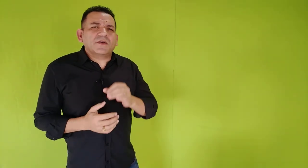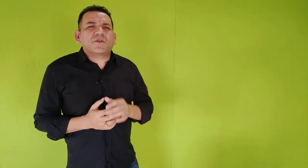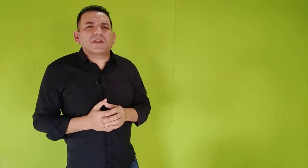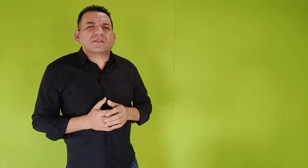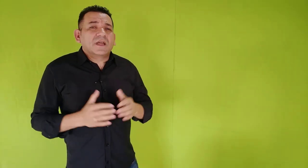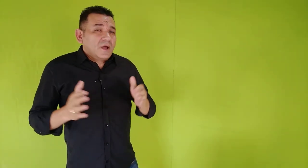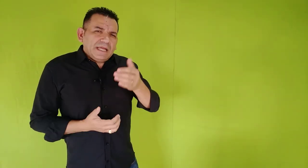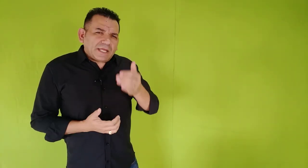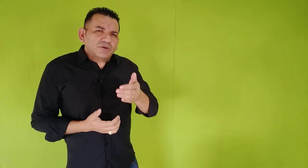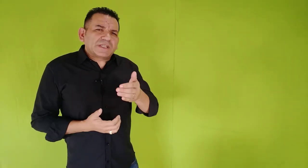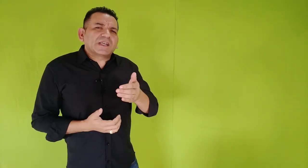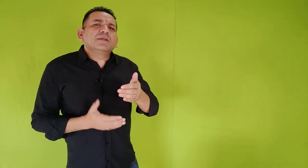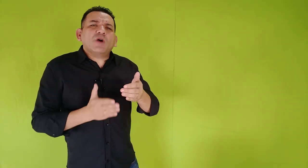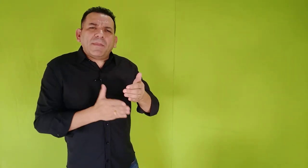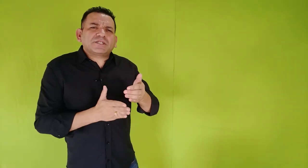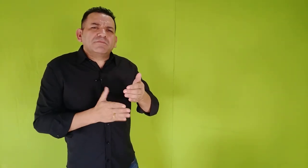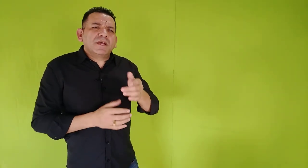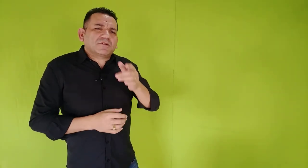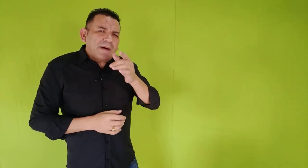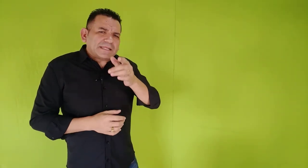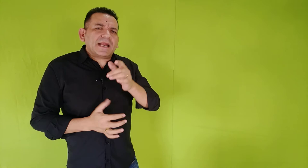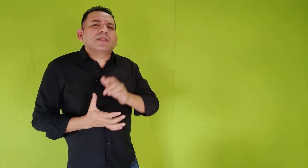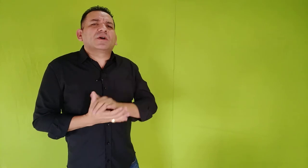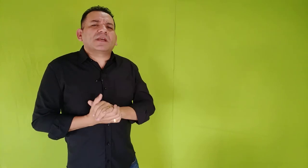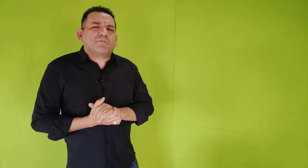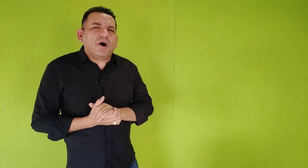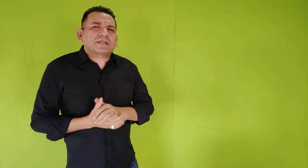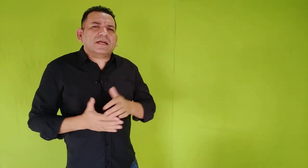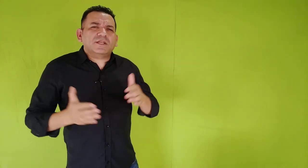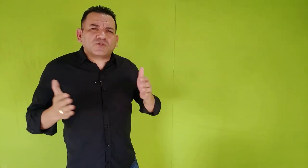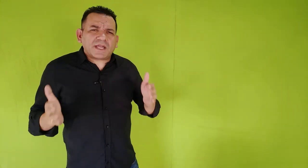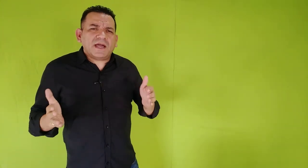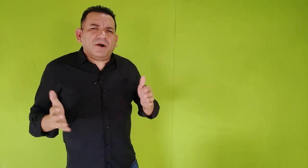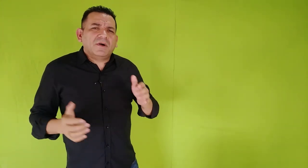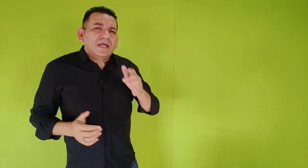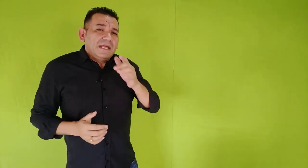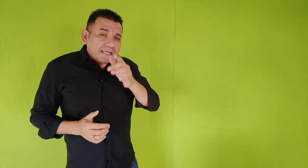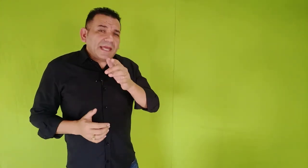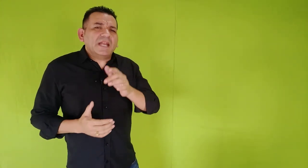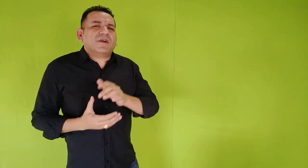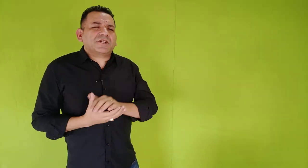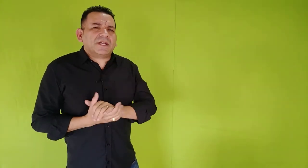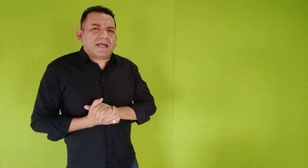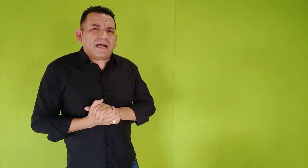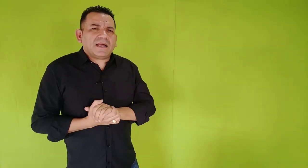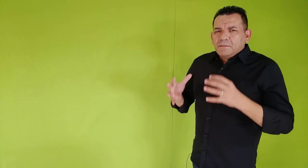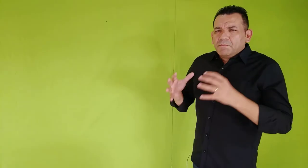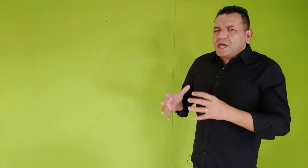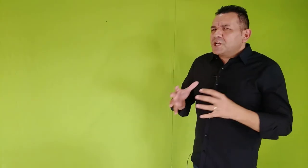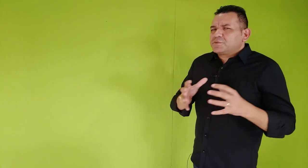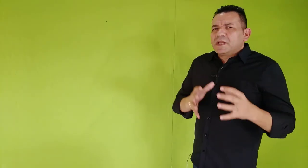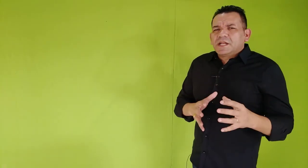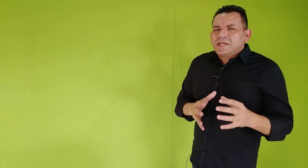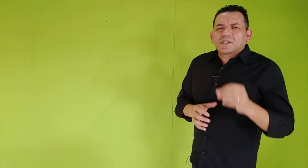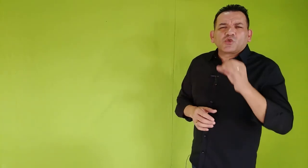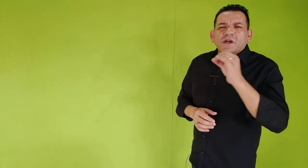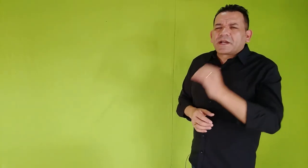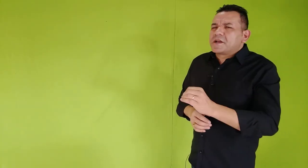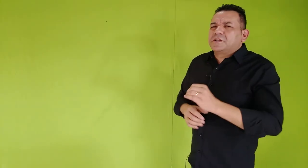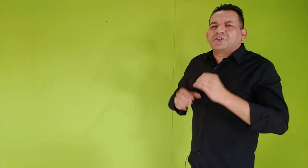vez, em que o desânimo e abatimento baterá a nossa porta, isso é real, e que ele vai chegar. Mesmo Elias, o grande